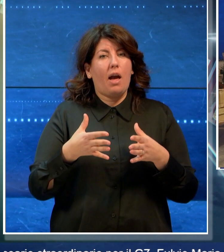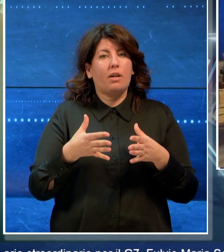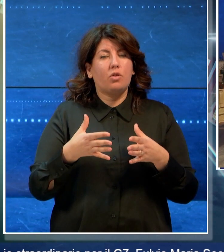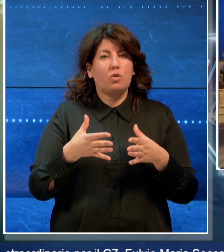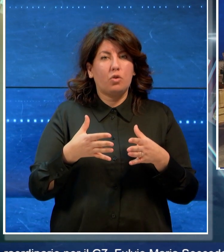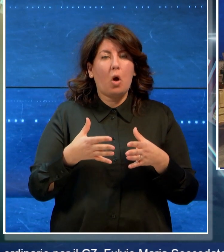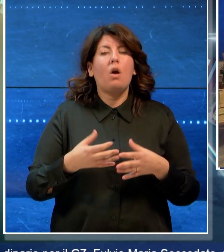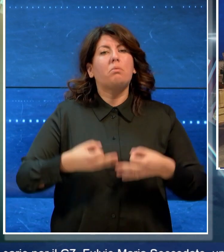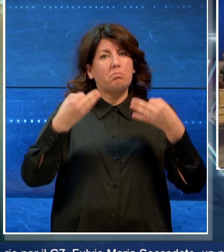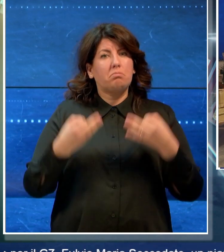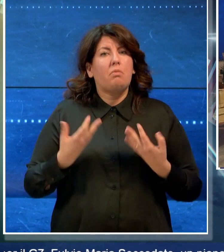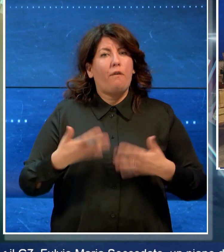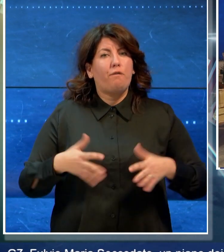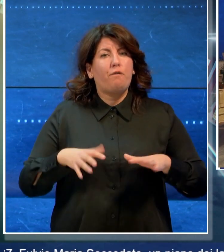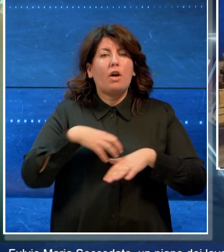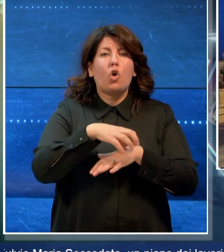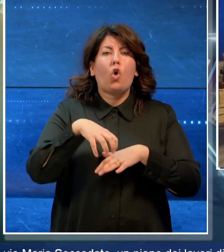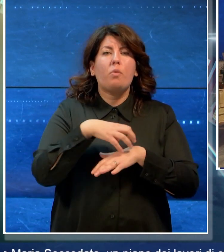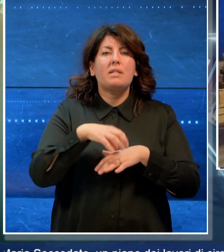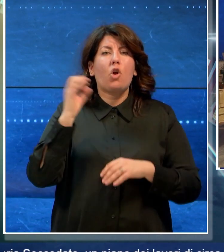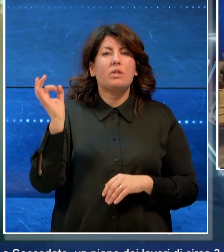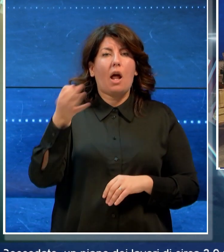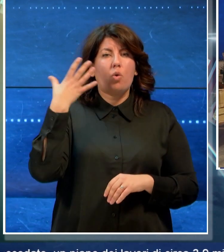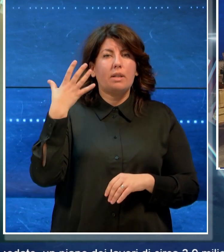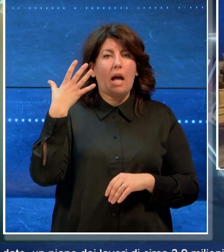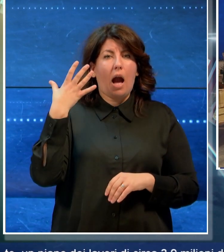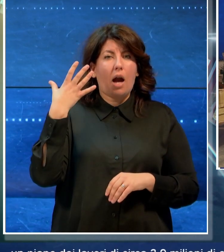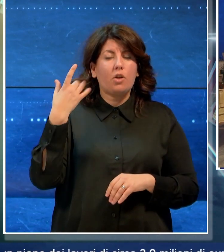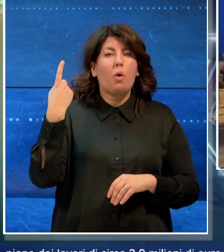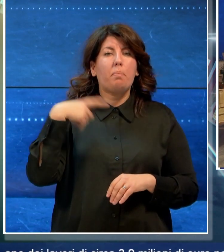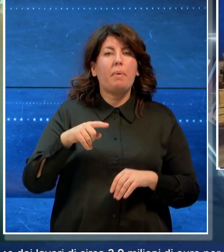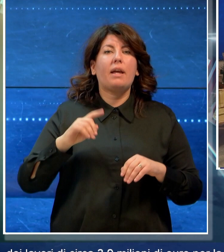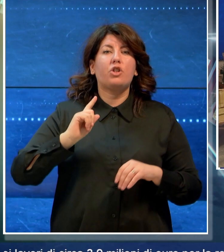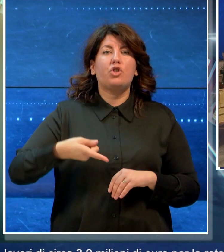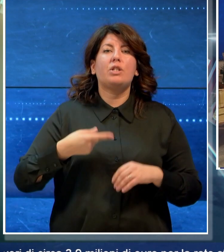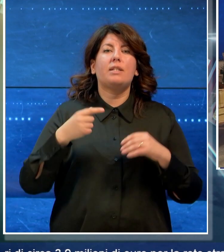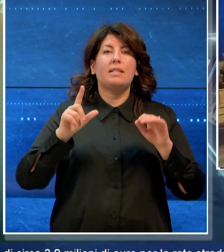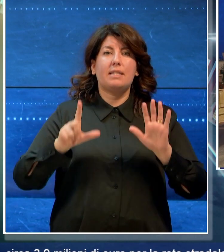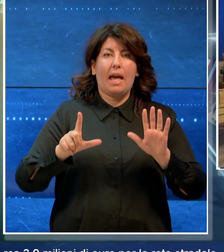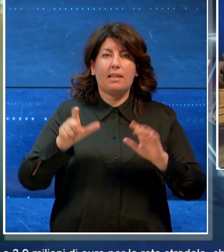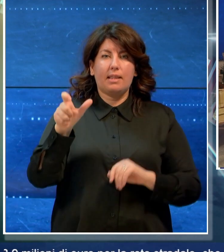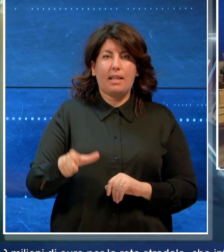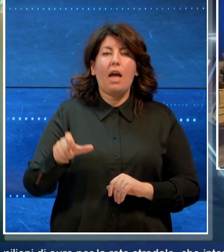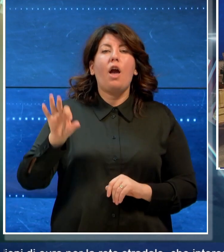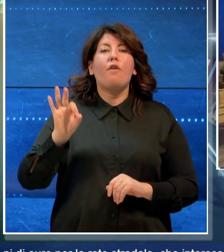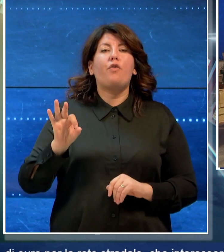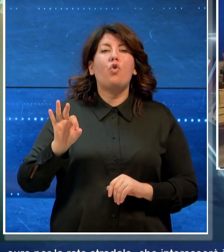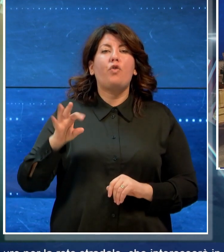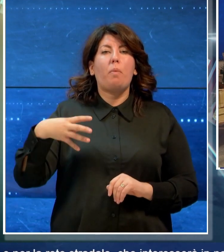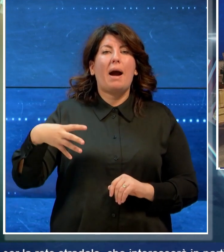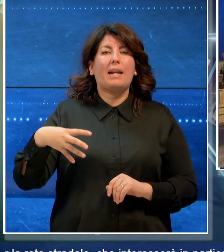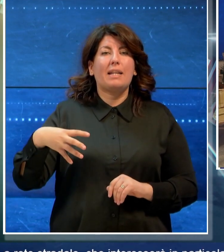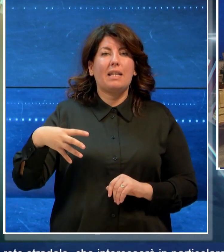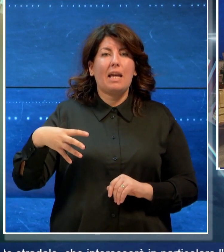deliberato dal commissario straordinario per il G7 Fulvio Maria